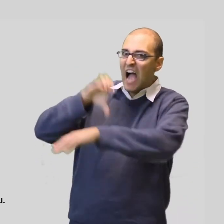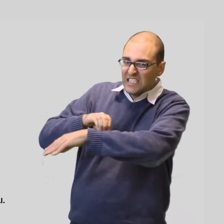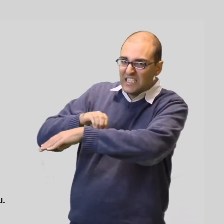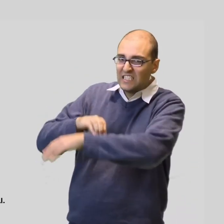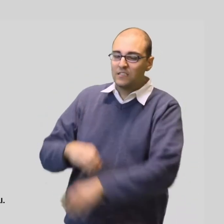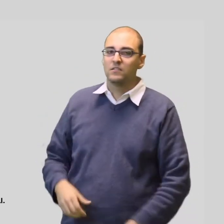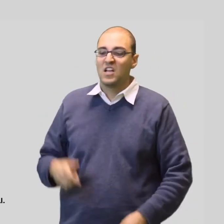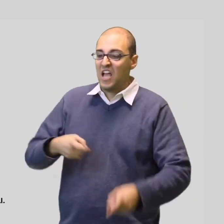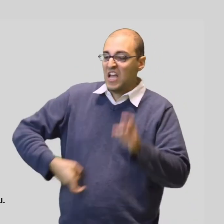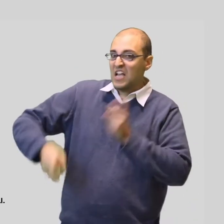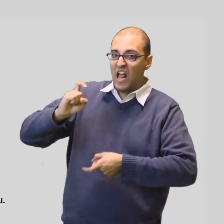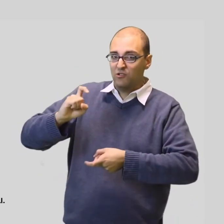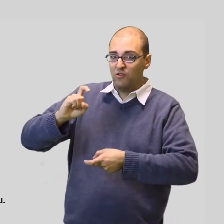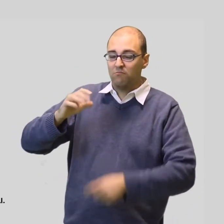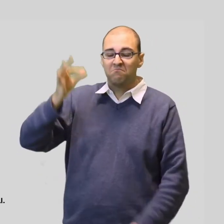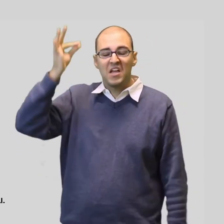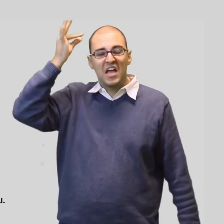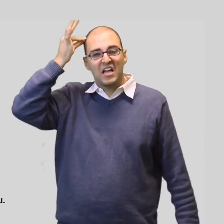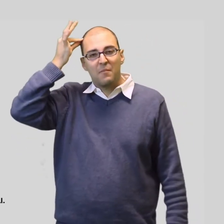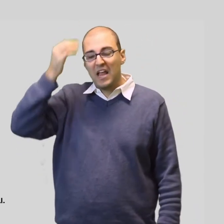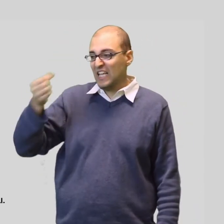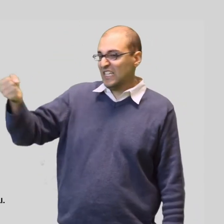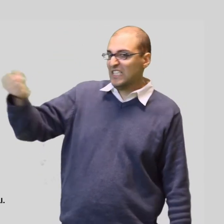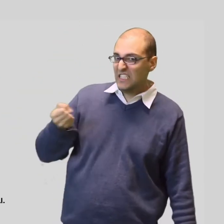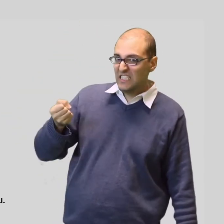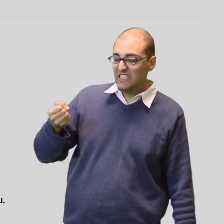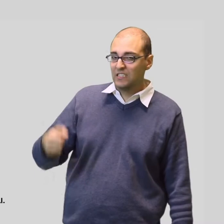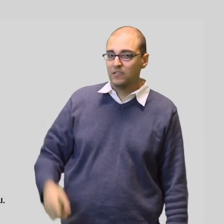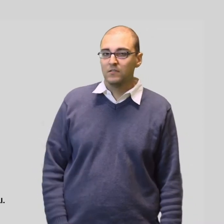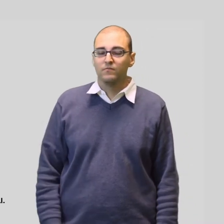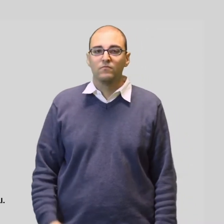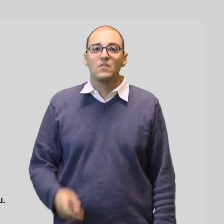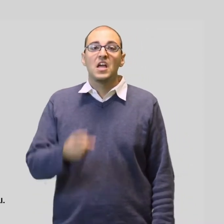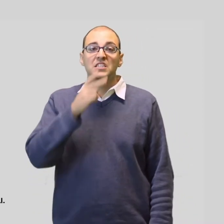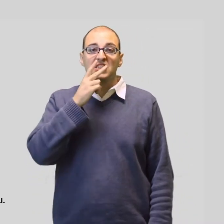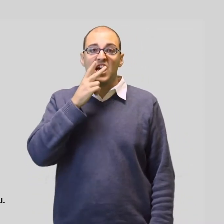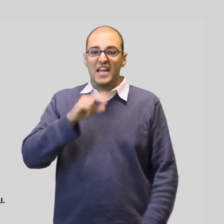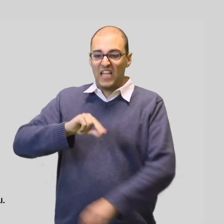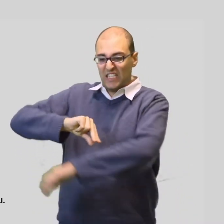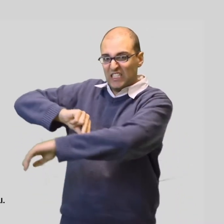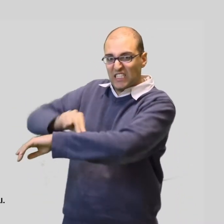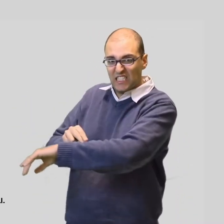morsi, calci, tirate di capelli, bruciature di sigarette,